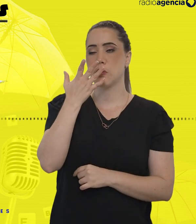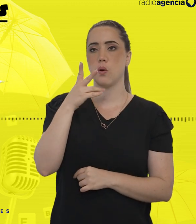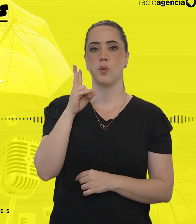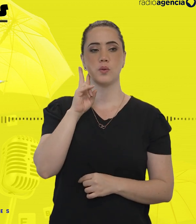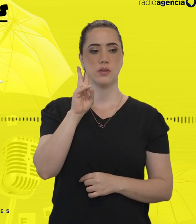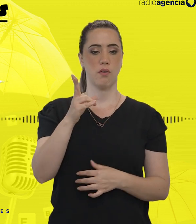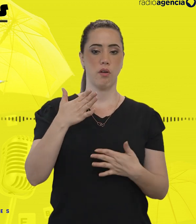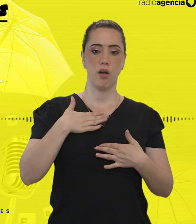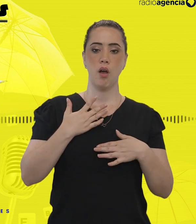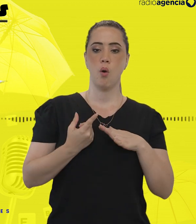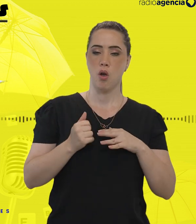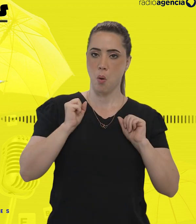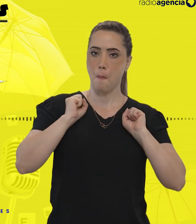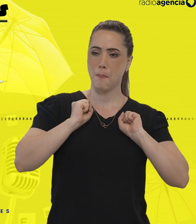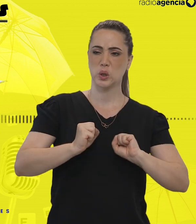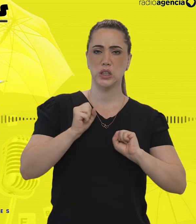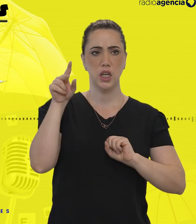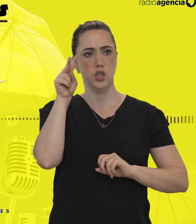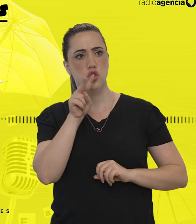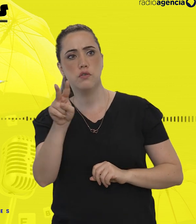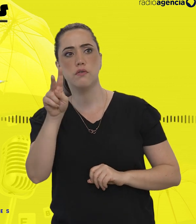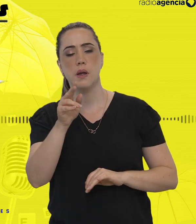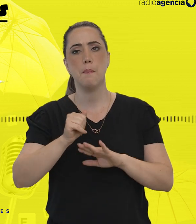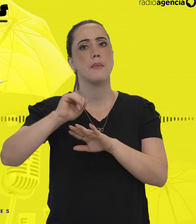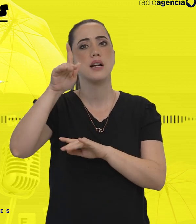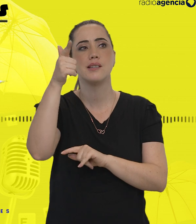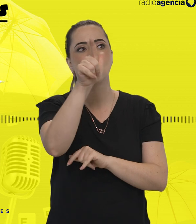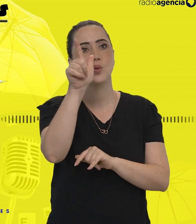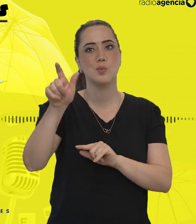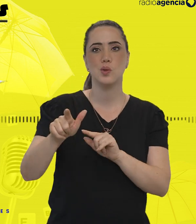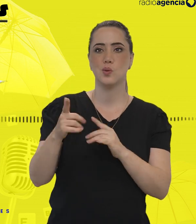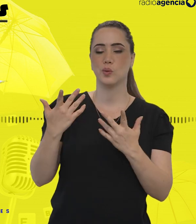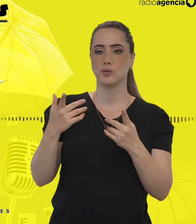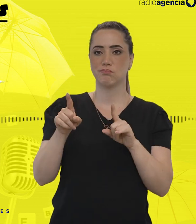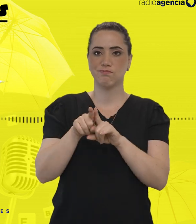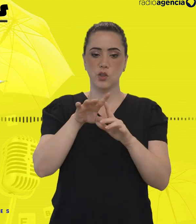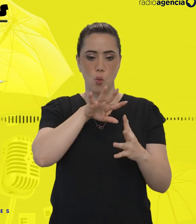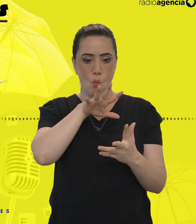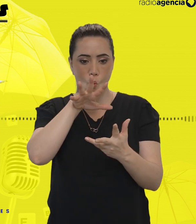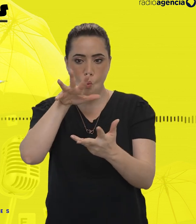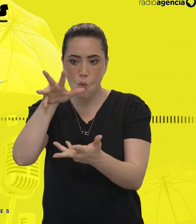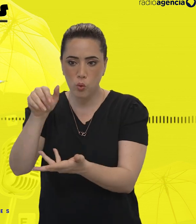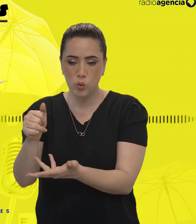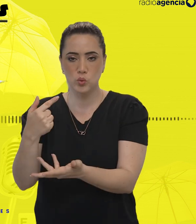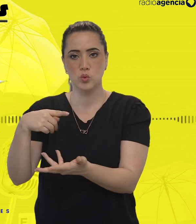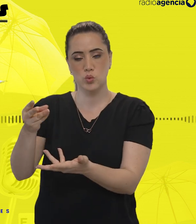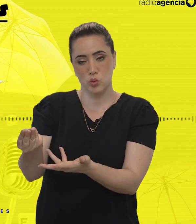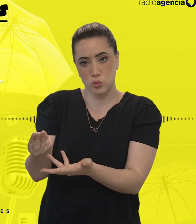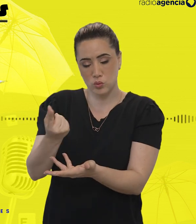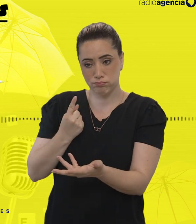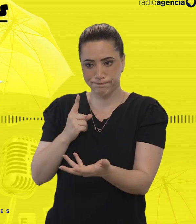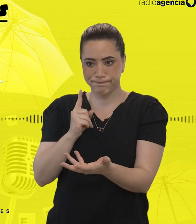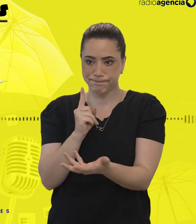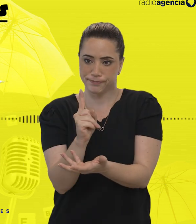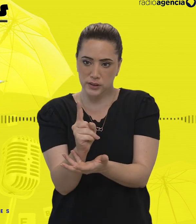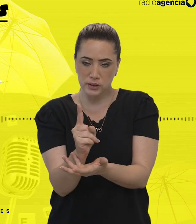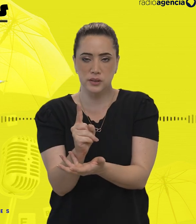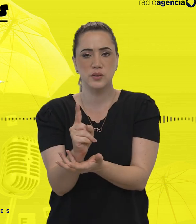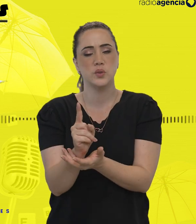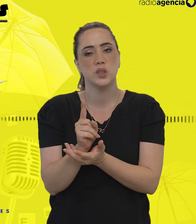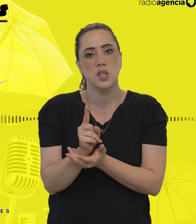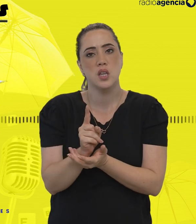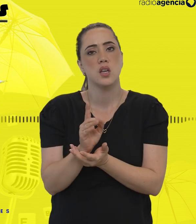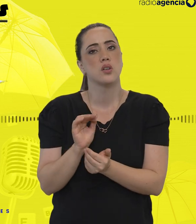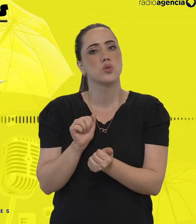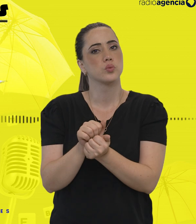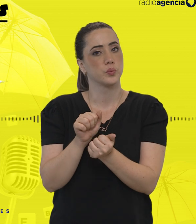habilidade e o poder de ver o que ninguém está vendo. O faz com que o mundo ao meu redor me complete e eu complete o mundo. E a